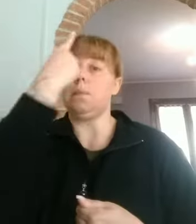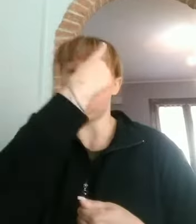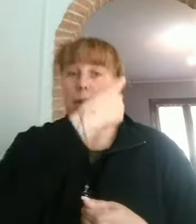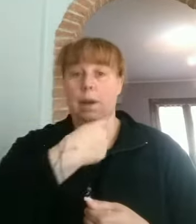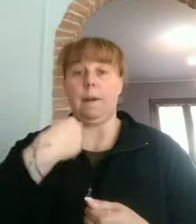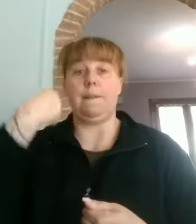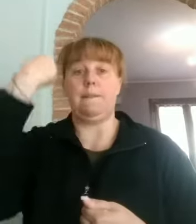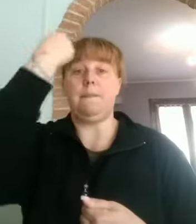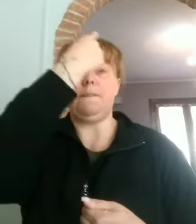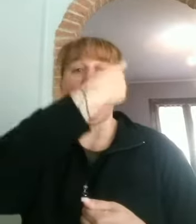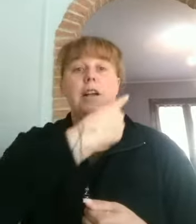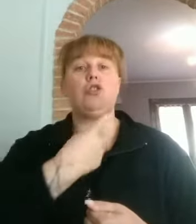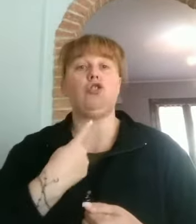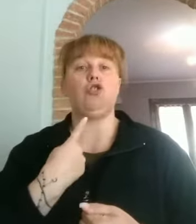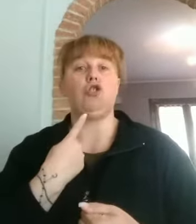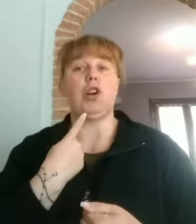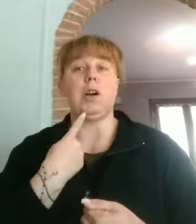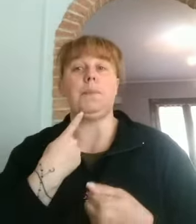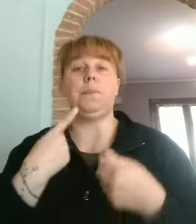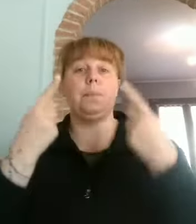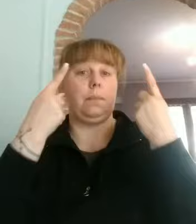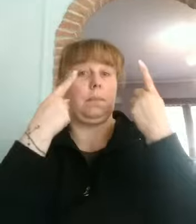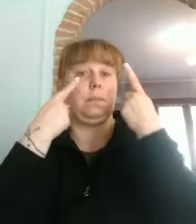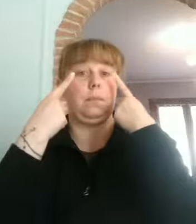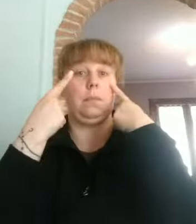faccia e i miei occhi.